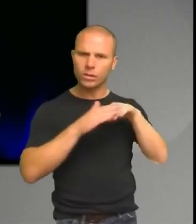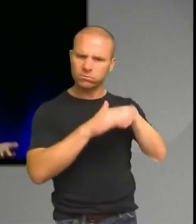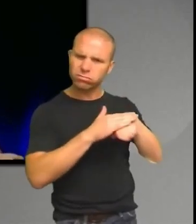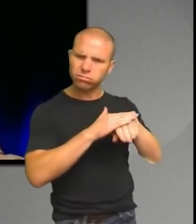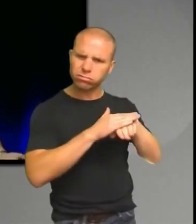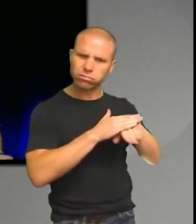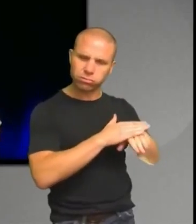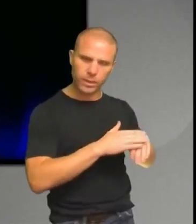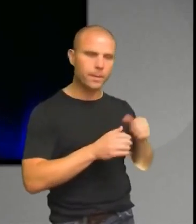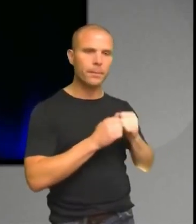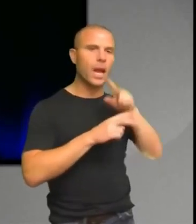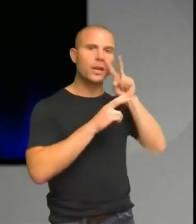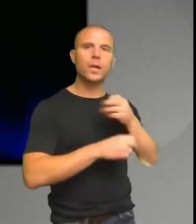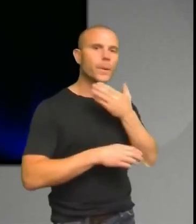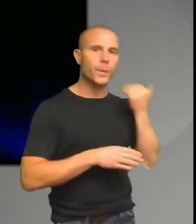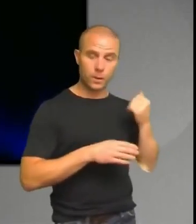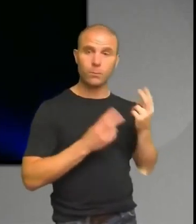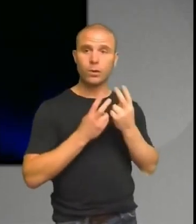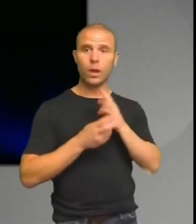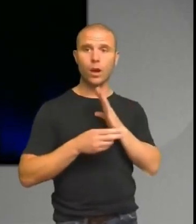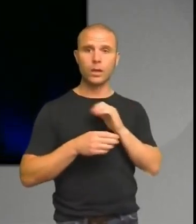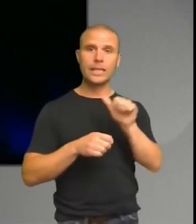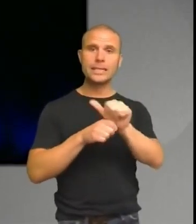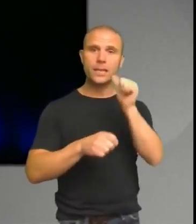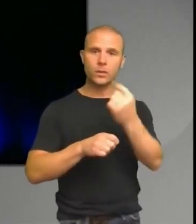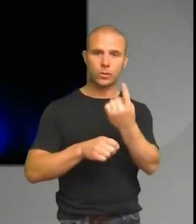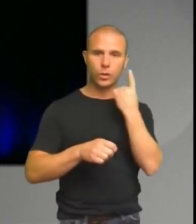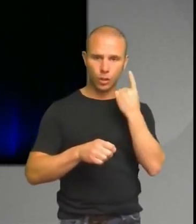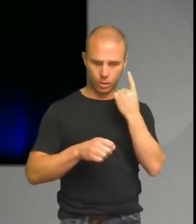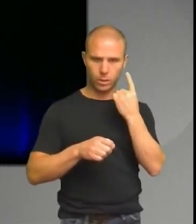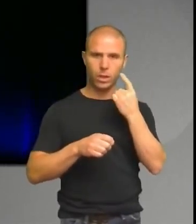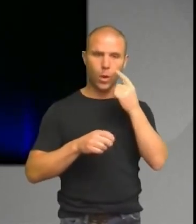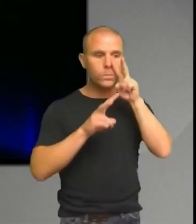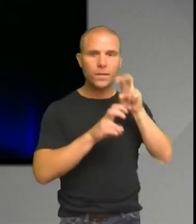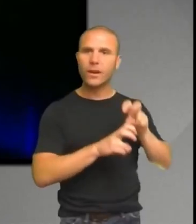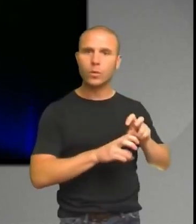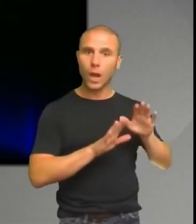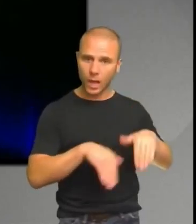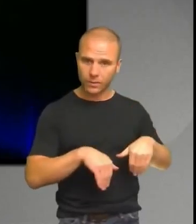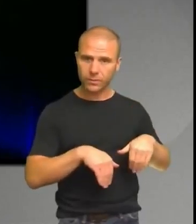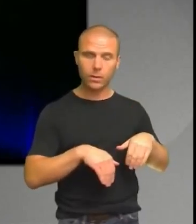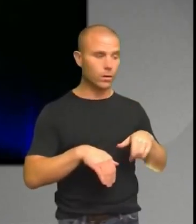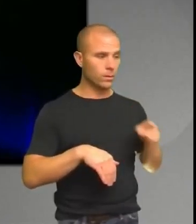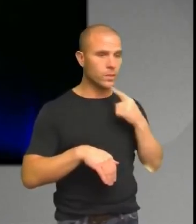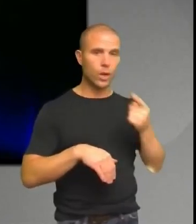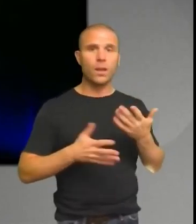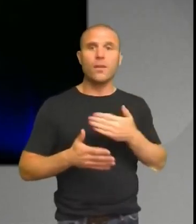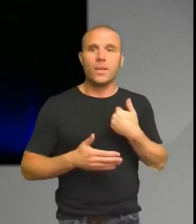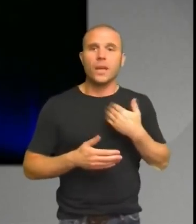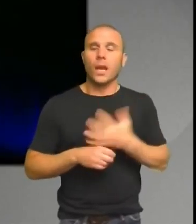analysera. Så de hade sedan 16 observationer till och Vaståld B liggandes bara. Så de sa, ja det här kan du ta och gör en kul med. Så han slog